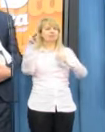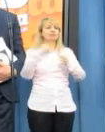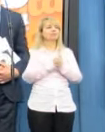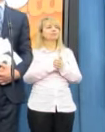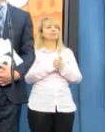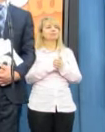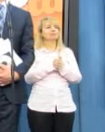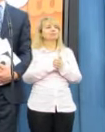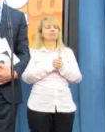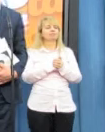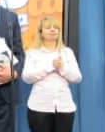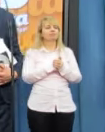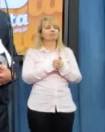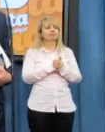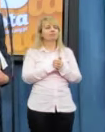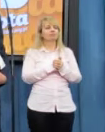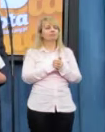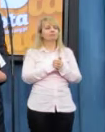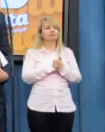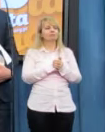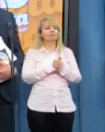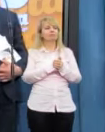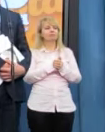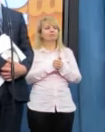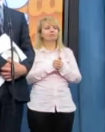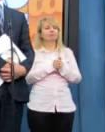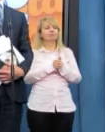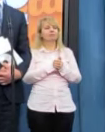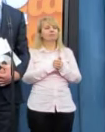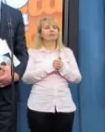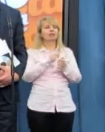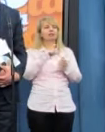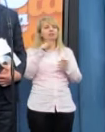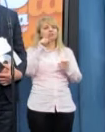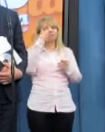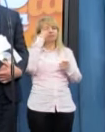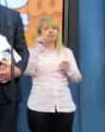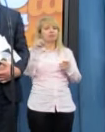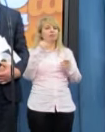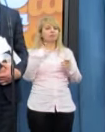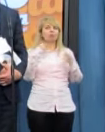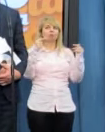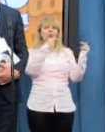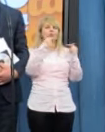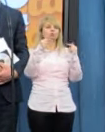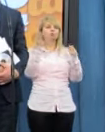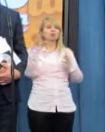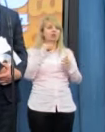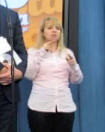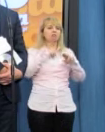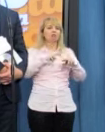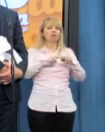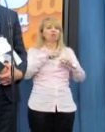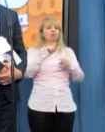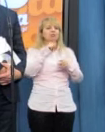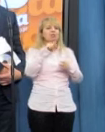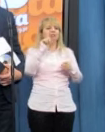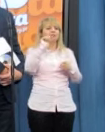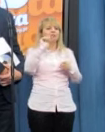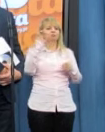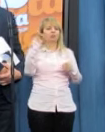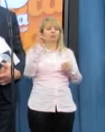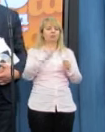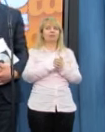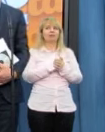tutaj dzisiaj w Sejmie mówi, że to wy, żeście się porozumieli właśnie o kwestii funduszu, ten jest płatwem. Szanowni Państwo, powiem w ten sposób, nawet